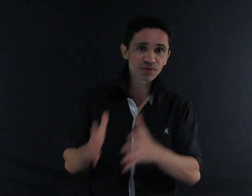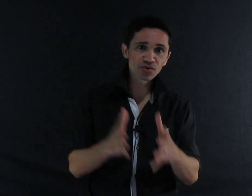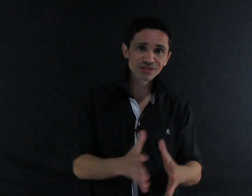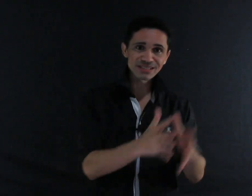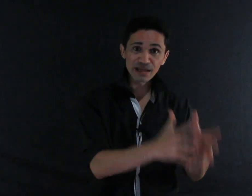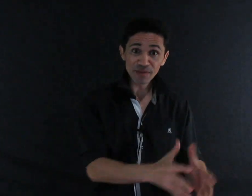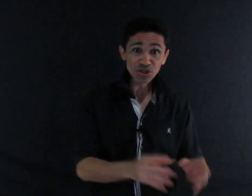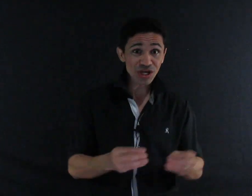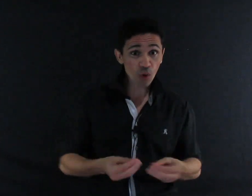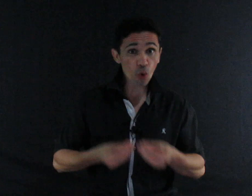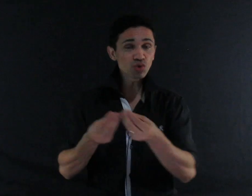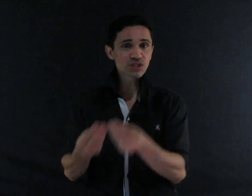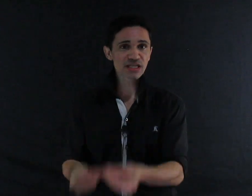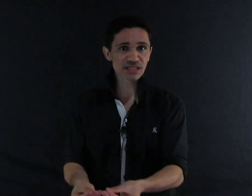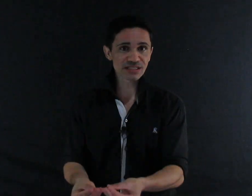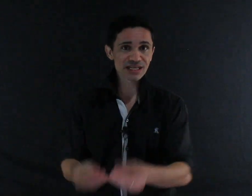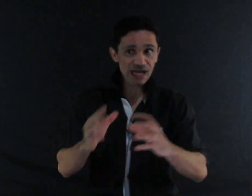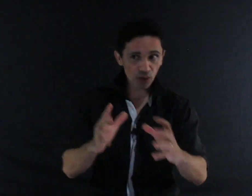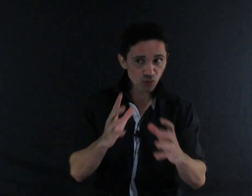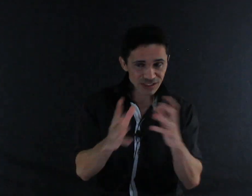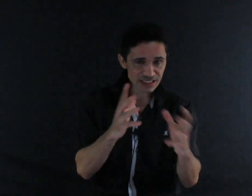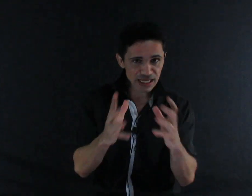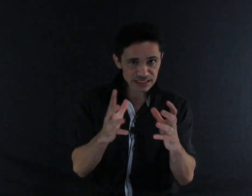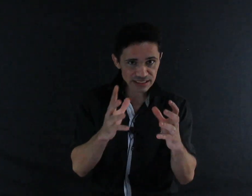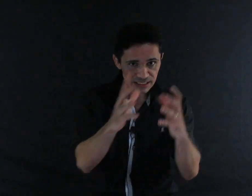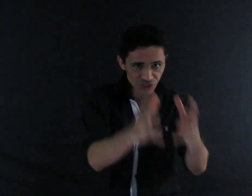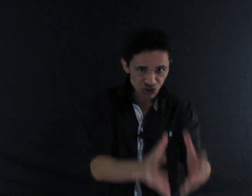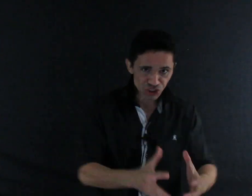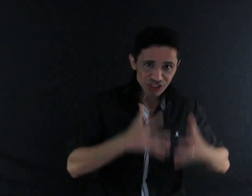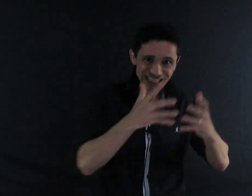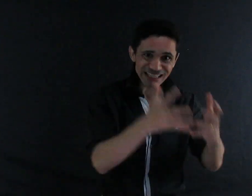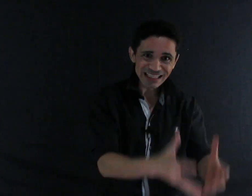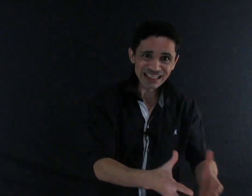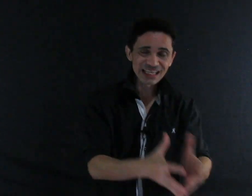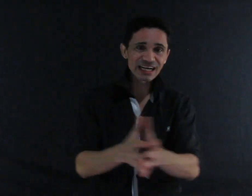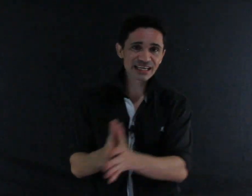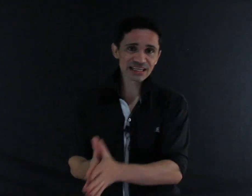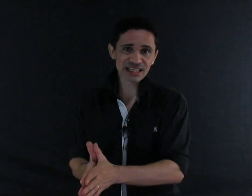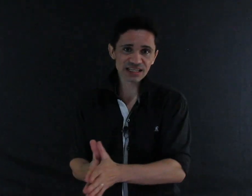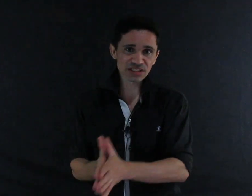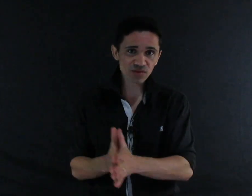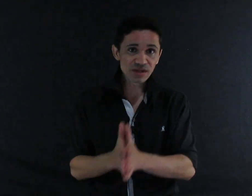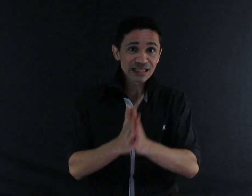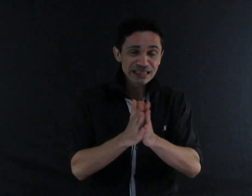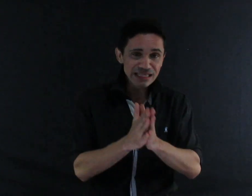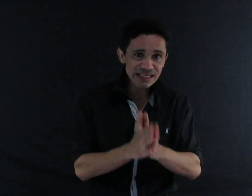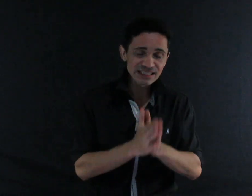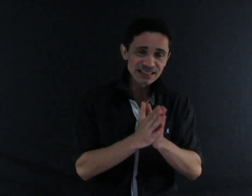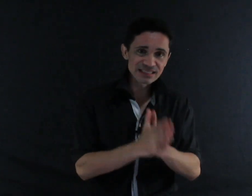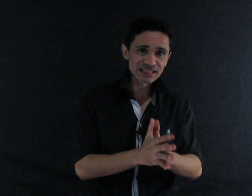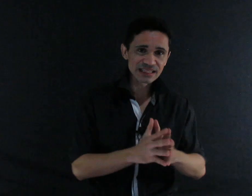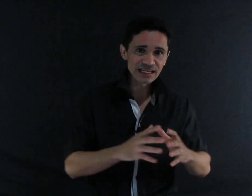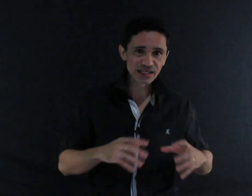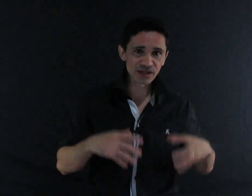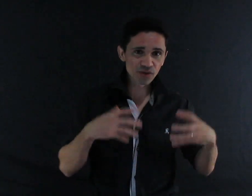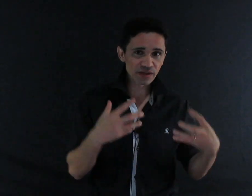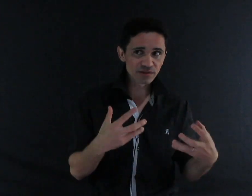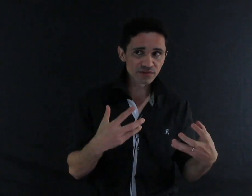poderosas da mente é a consciência. A consciência de entender a realidade. Então, nessa terceira técnica, eu quero que